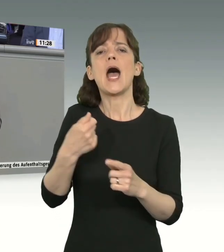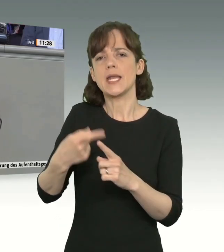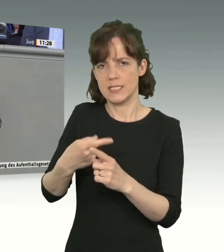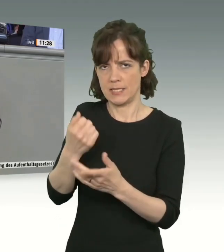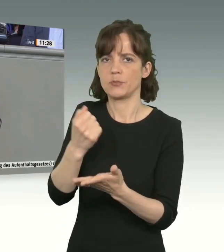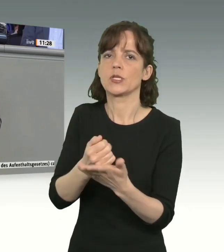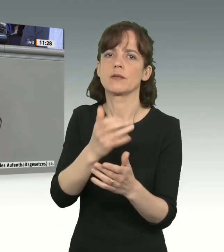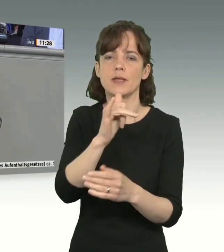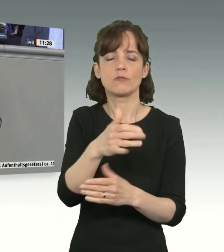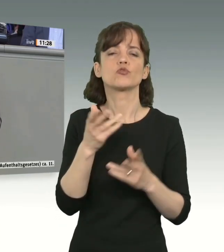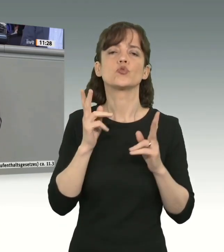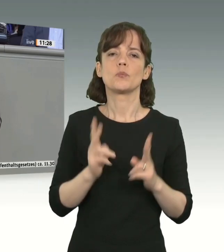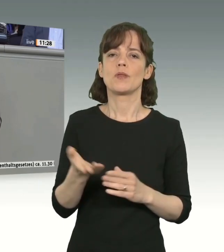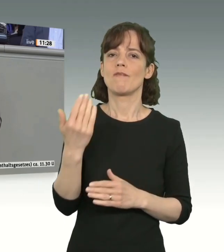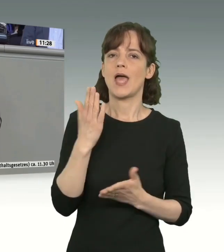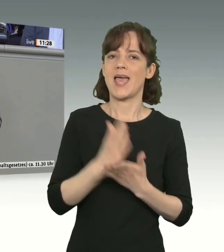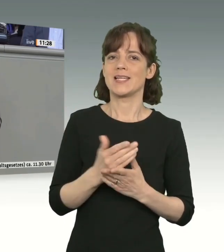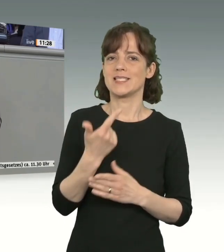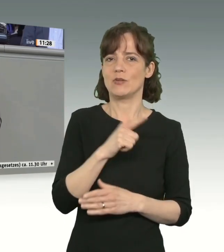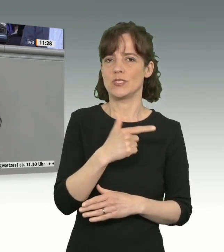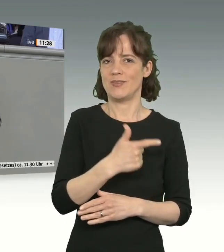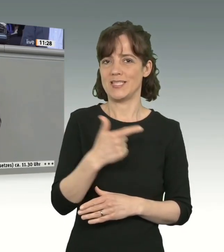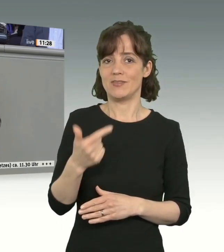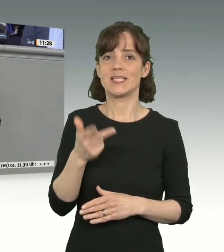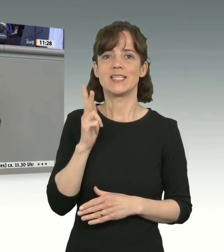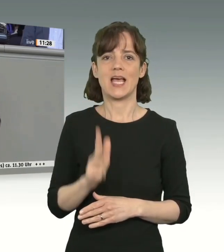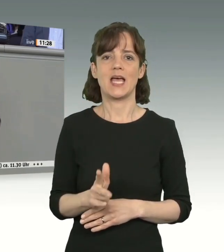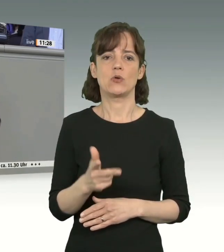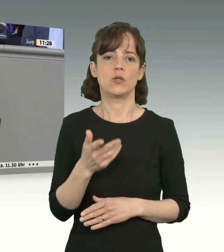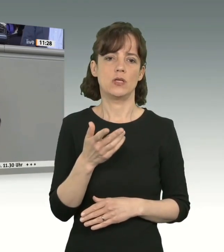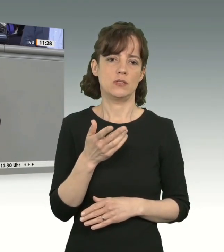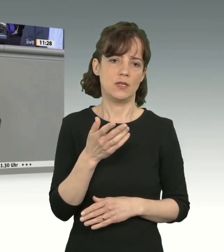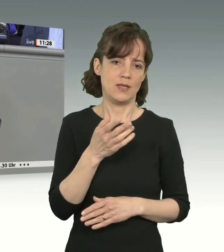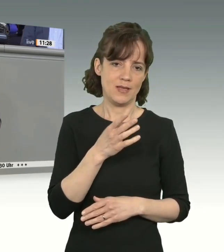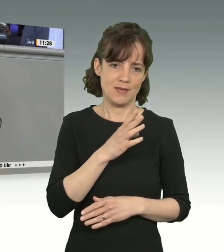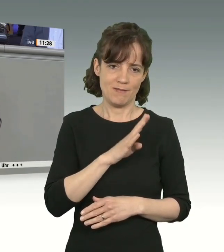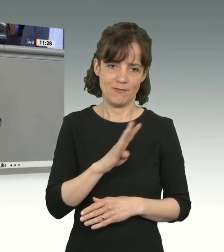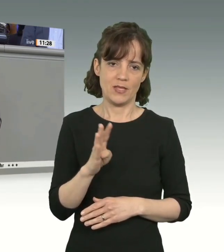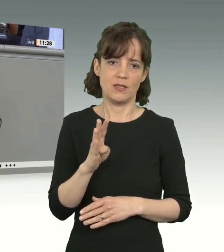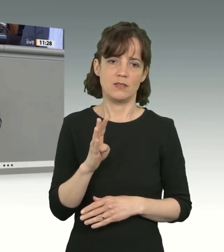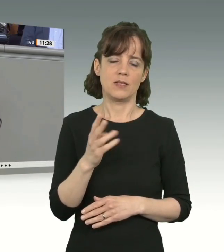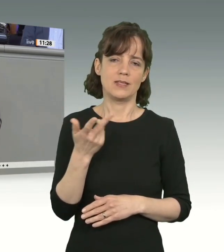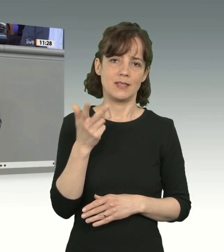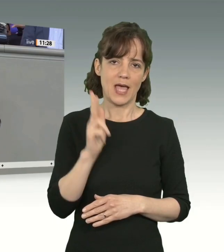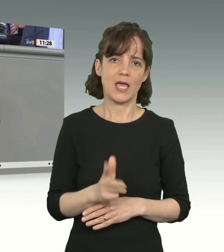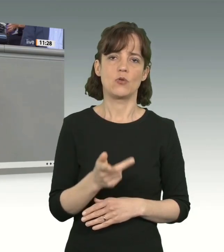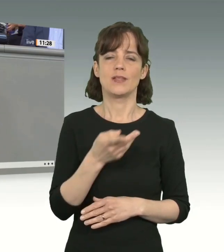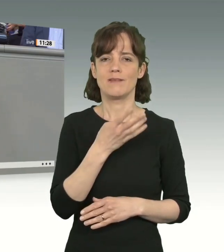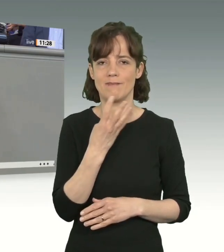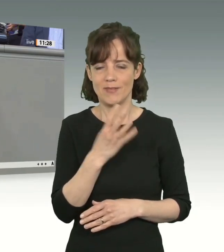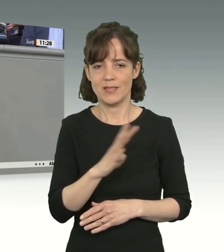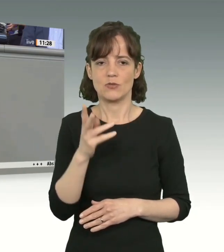stimmt, es waren Ende 2022 304.308 Menschen ausreisepflichtig. Hiervon waren allerdings